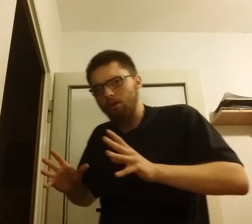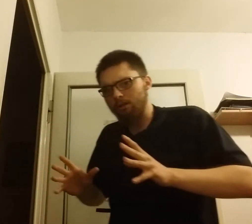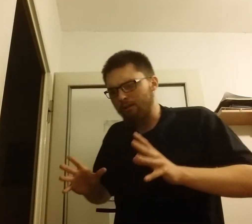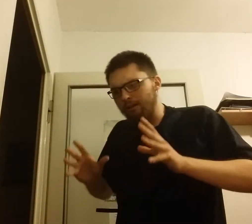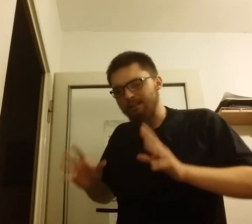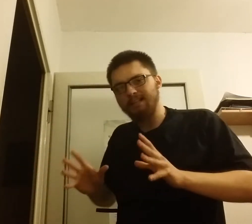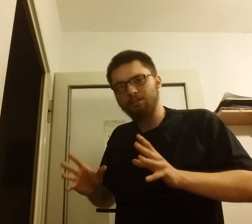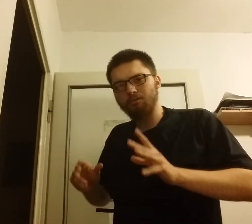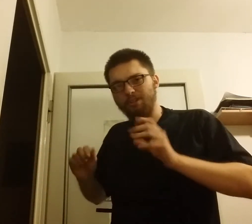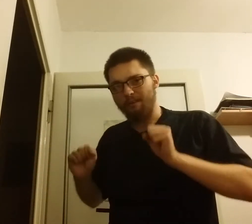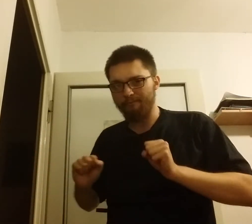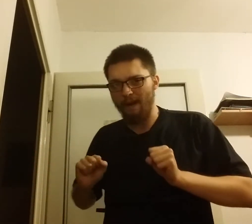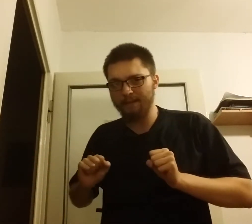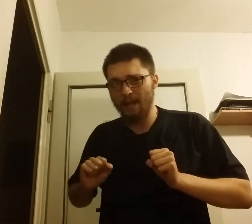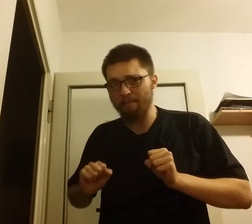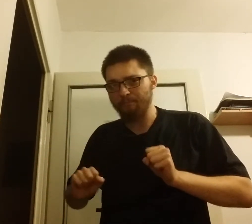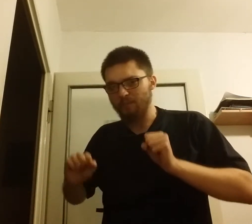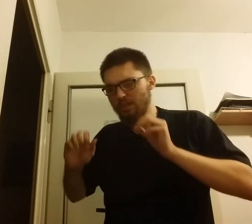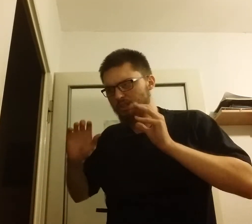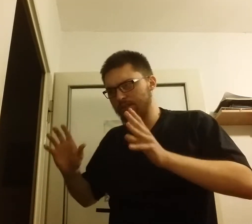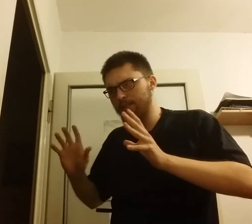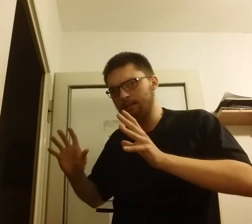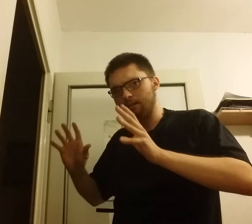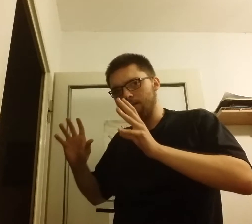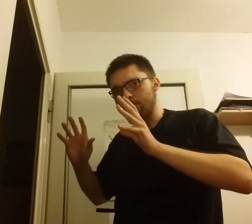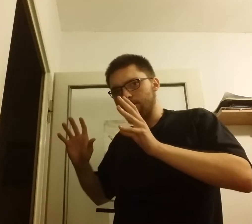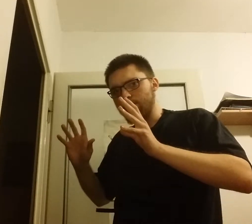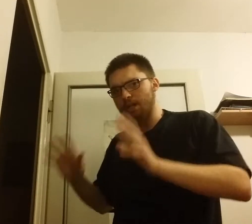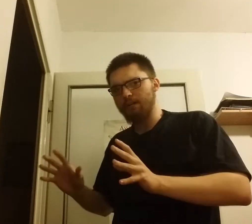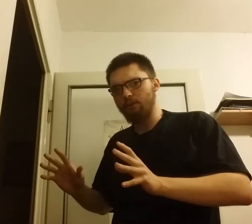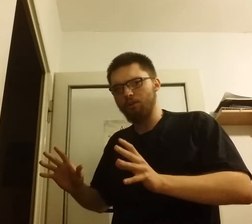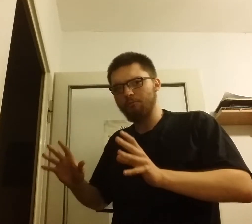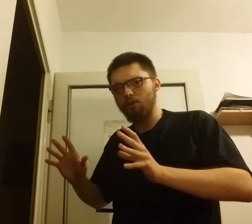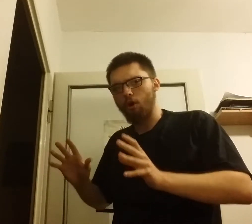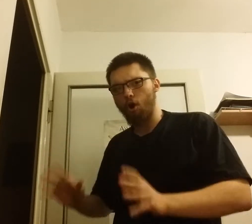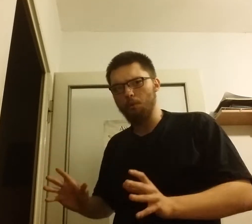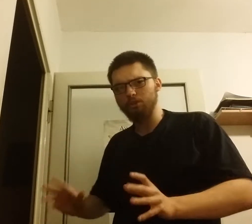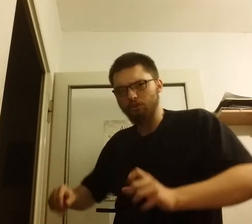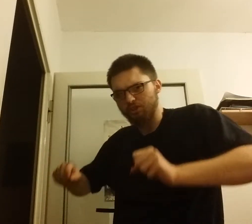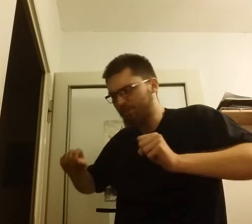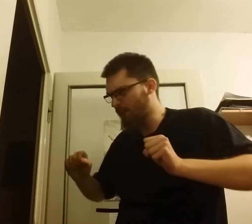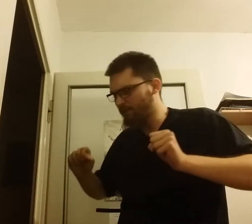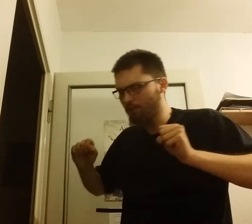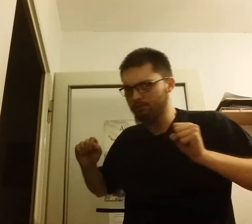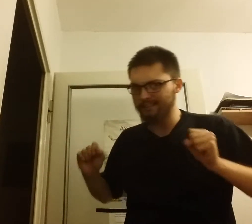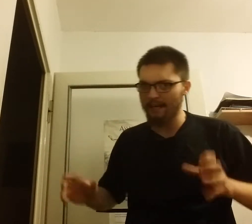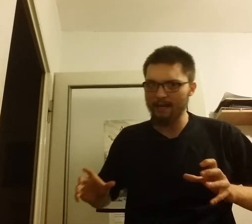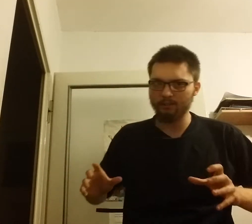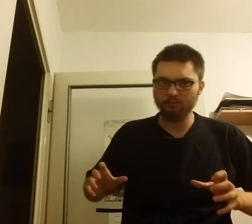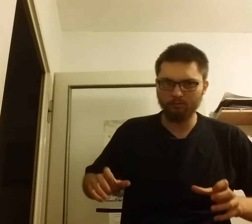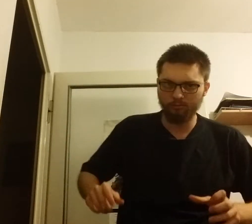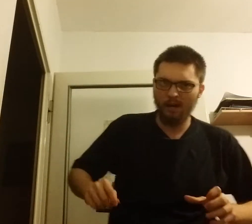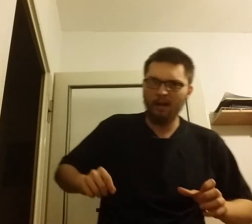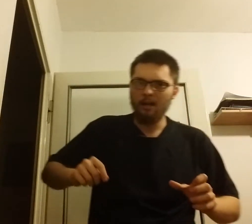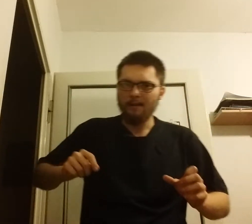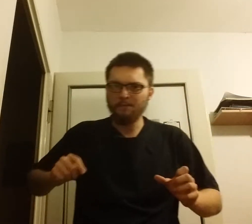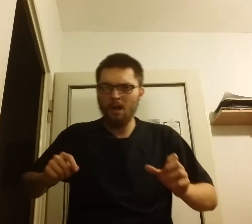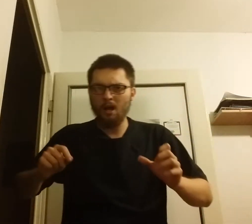zacząć walkę z czerwoną hołotą, z czerwoną zarazą, która na